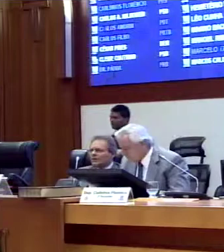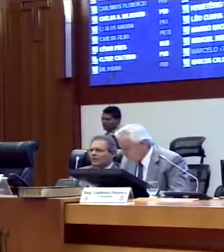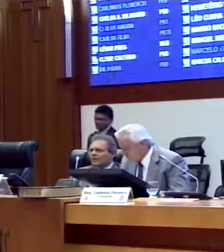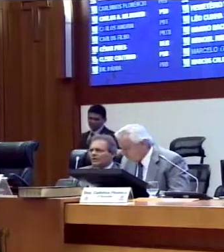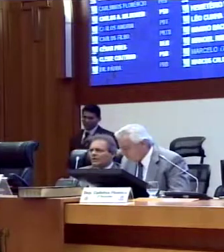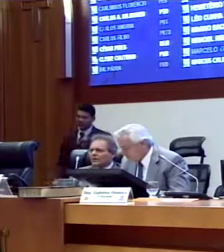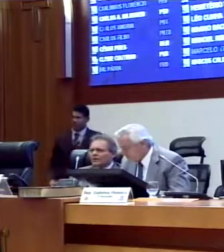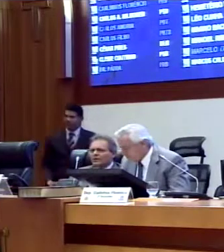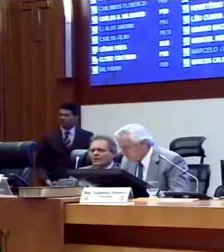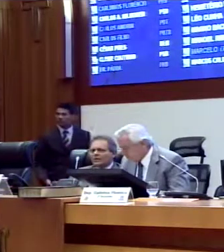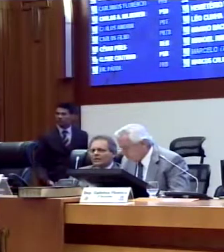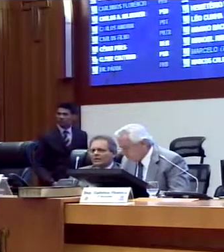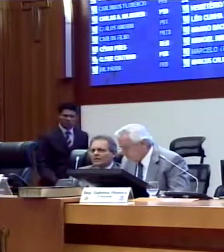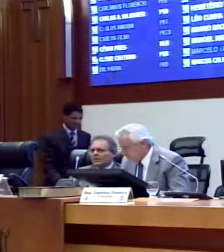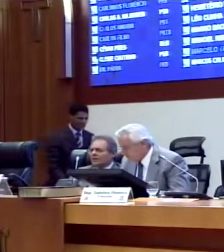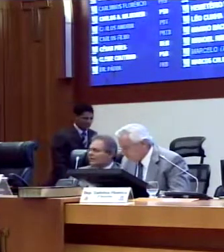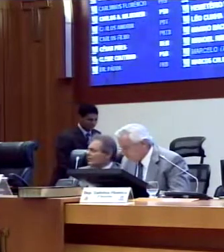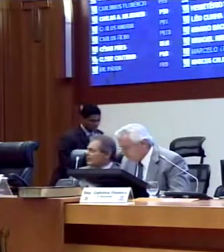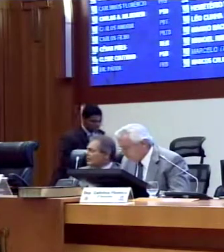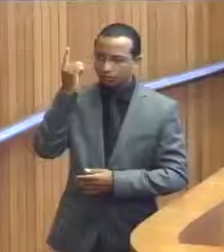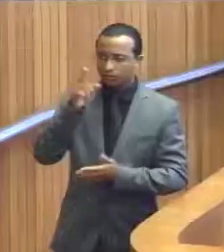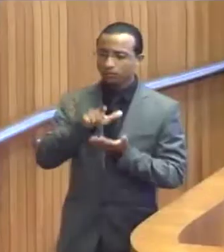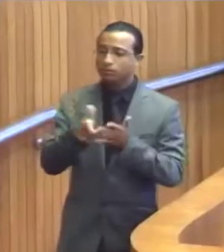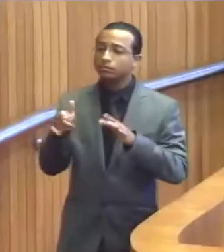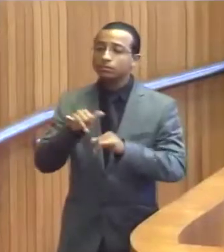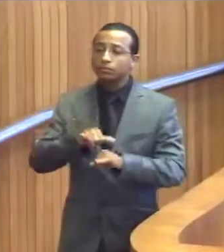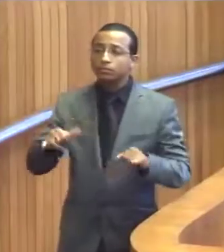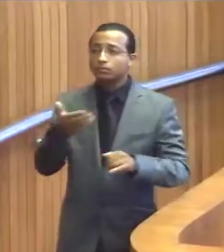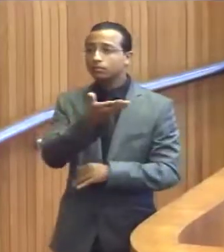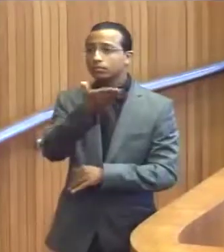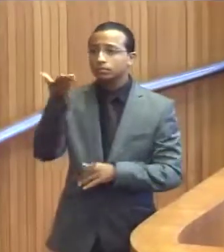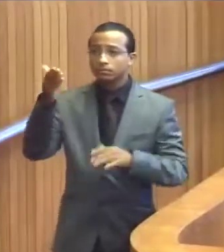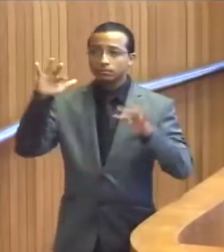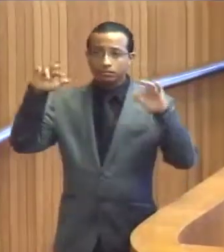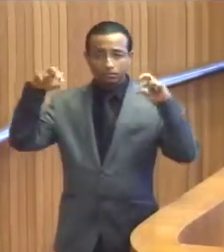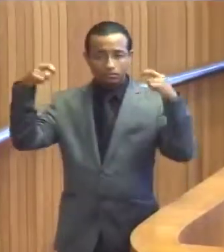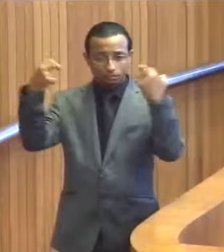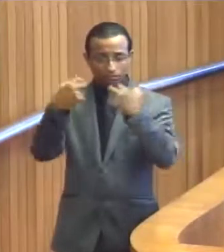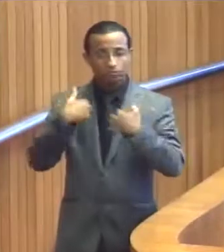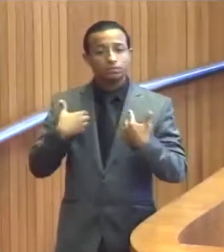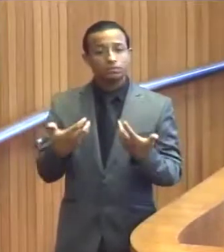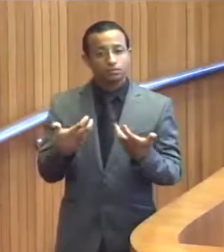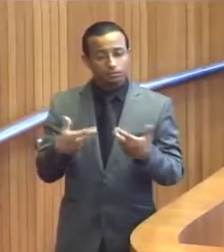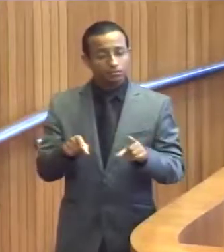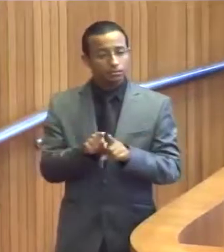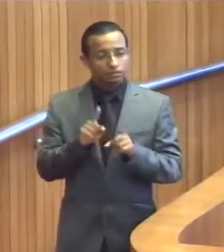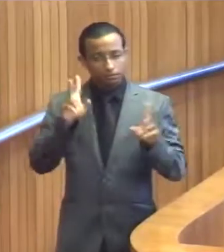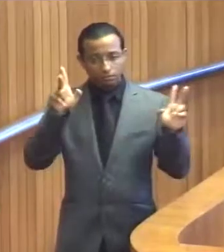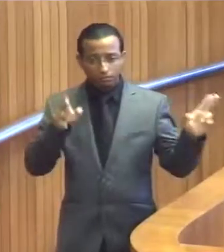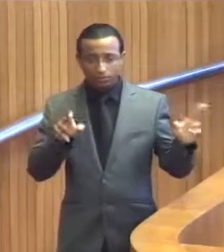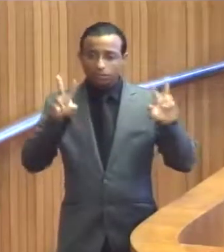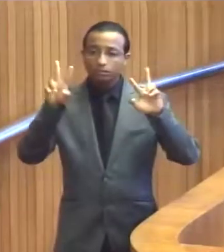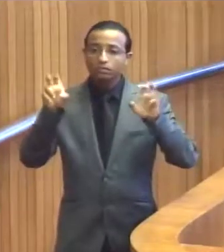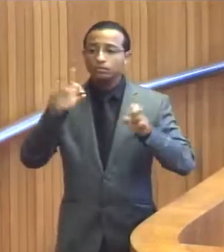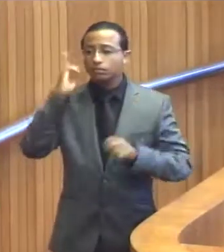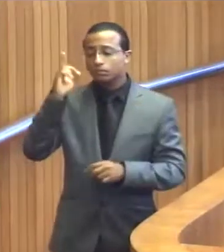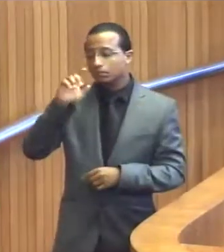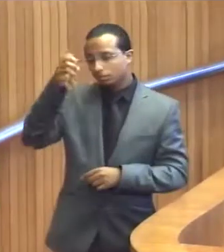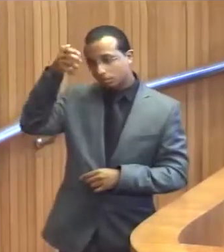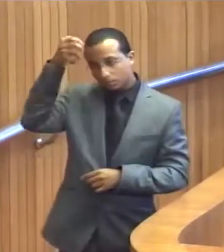Senhor Presidente, colegas parlamentares, imprensa e galeria, eu queria também tocar no mesmo assunto do deputado Neto,